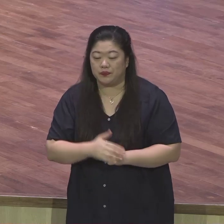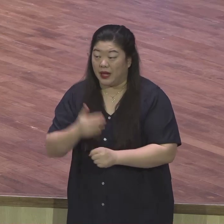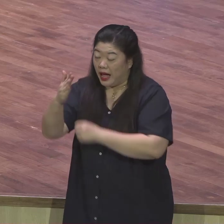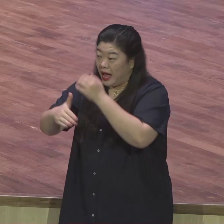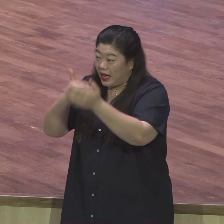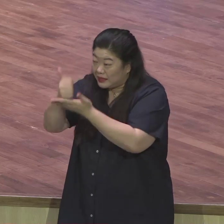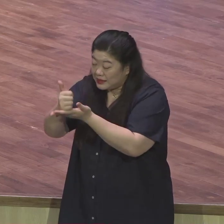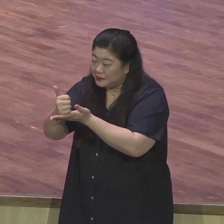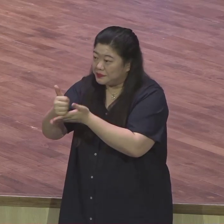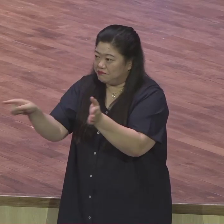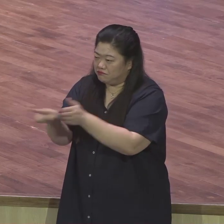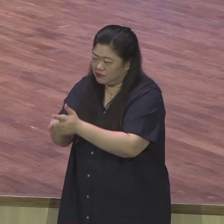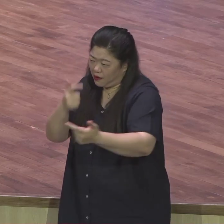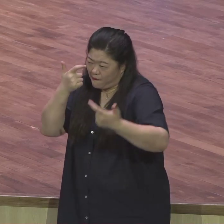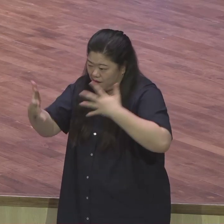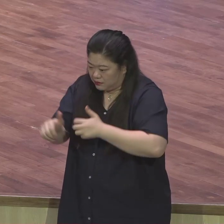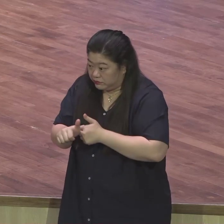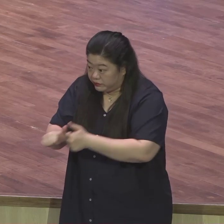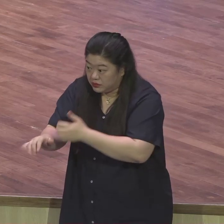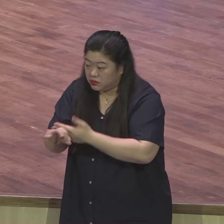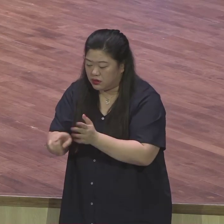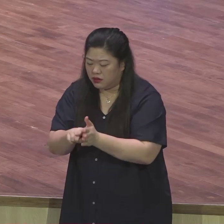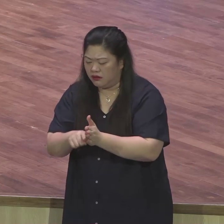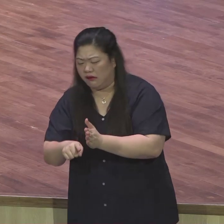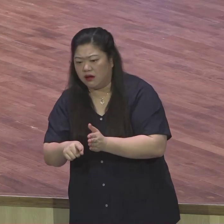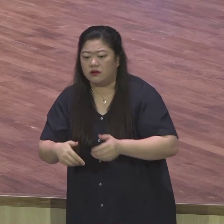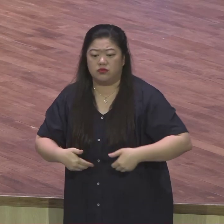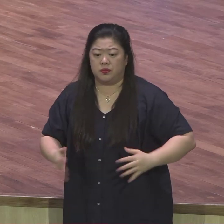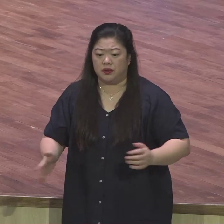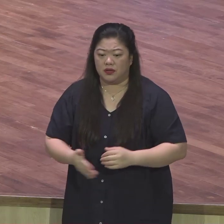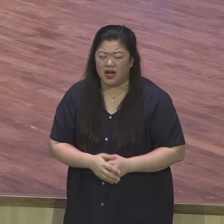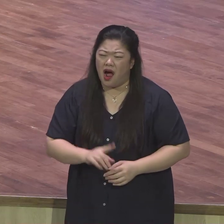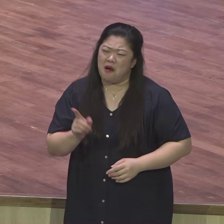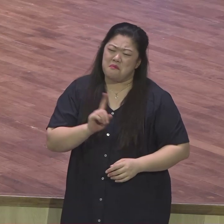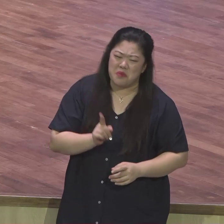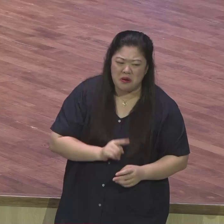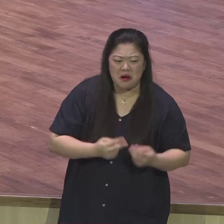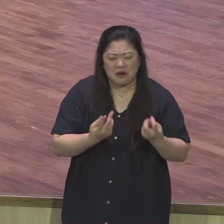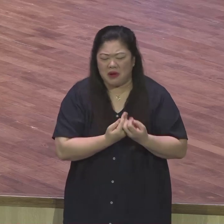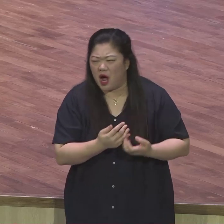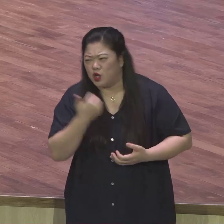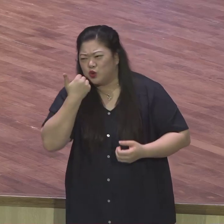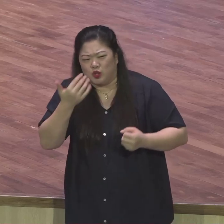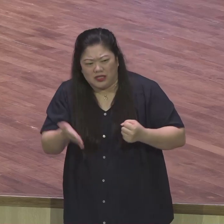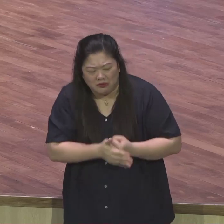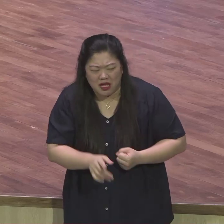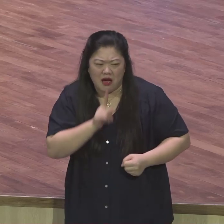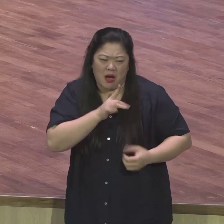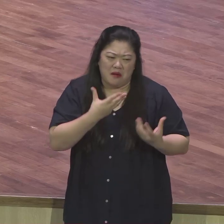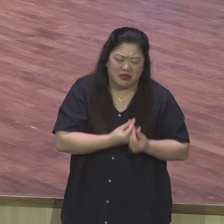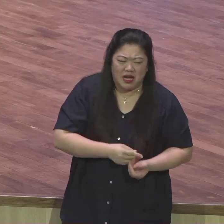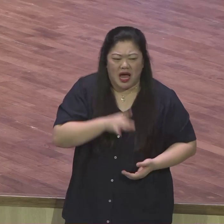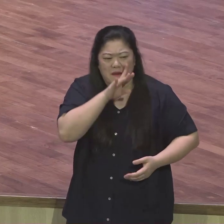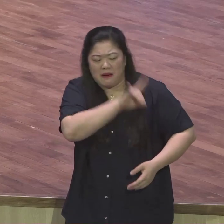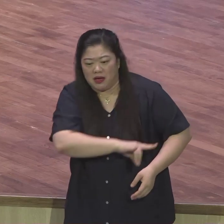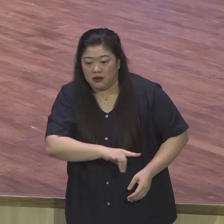않습니다. 뭐 이런 구질구질한 변명들 하고 뭔지 서지 않습니다. 하나님의 절대주권 변명도 하지 않습니다.